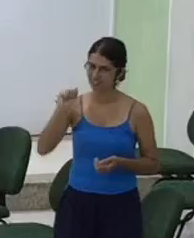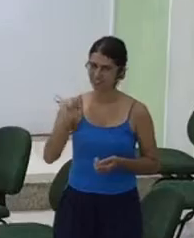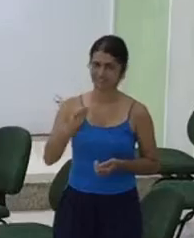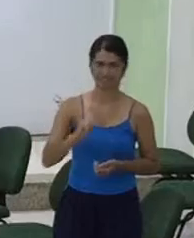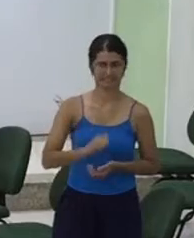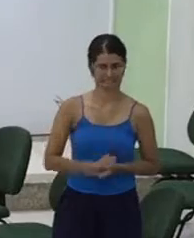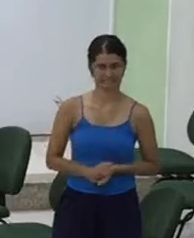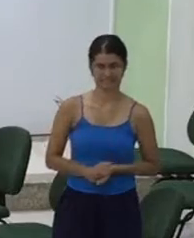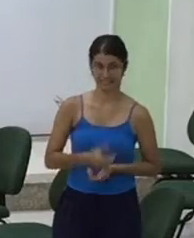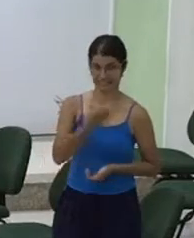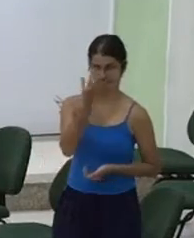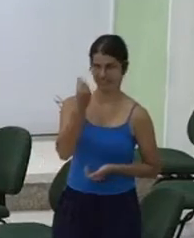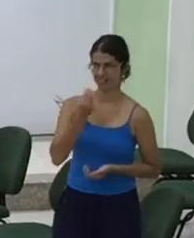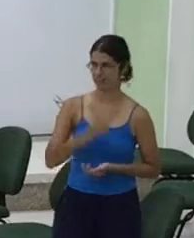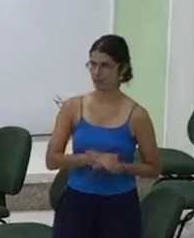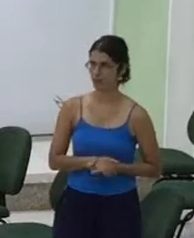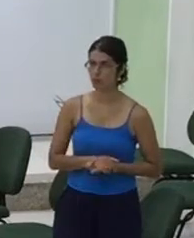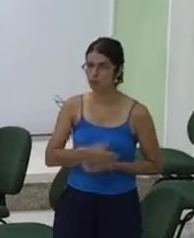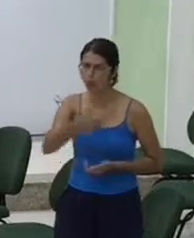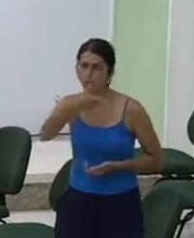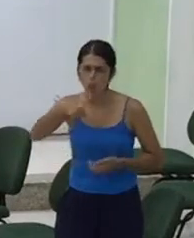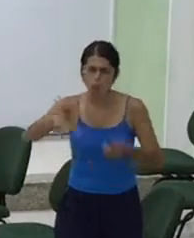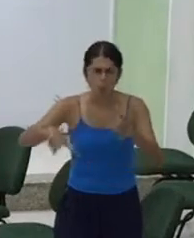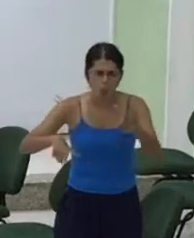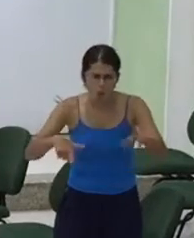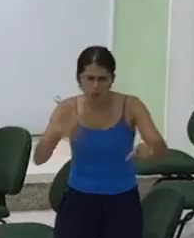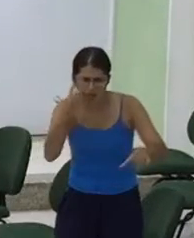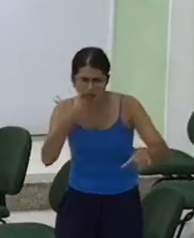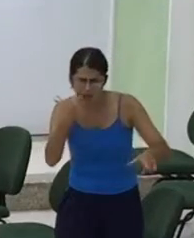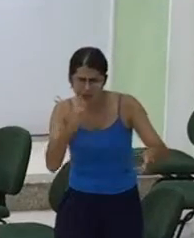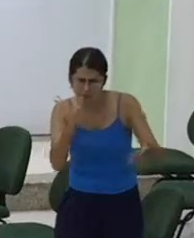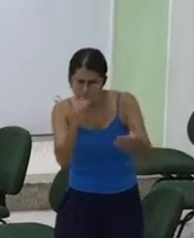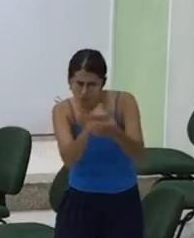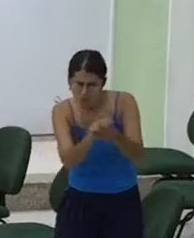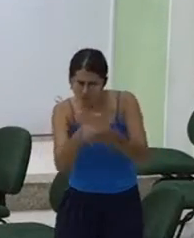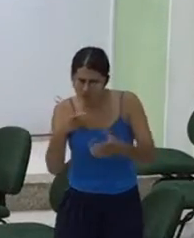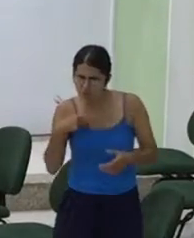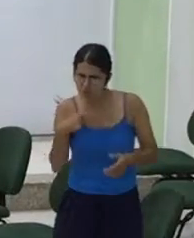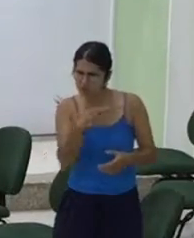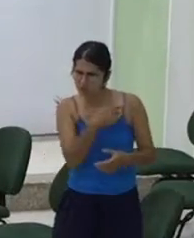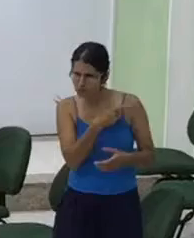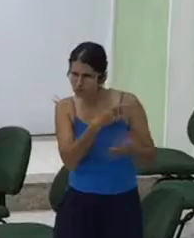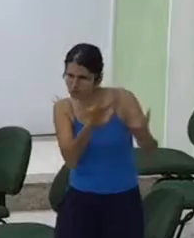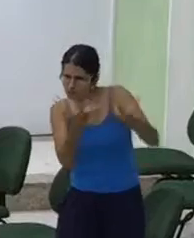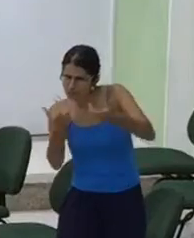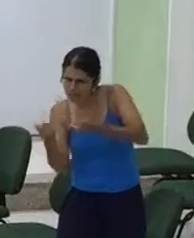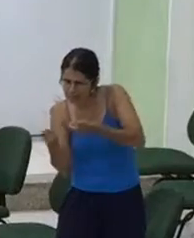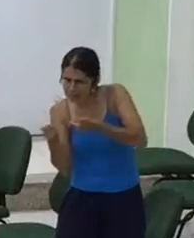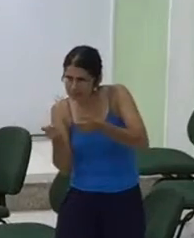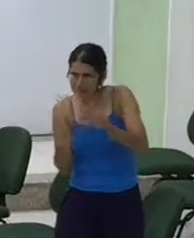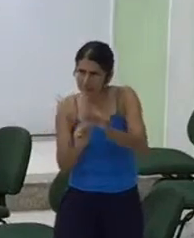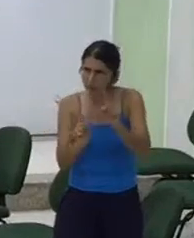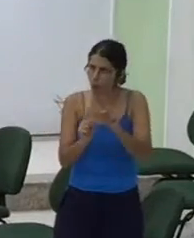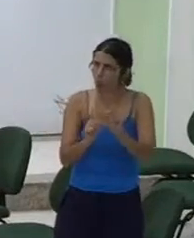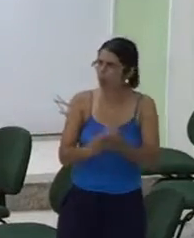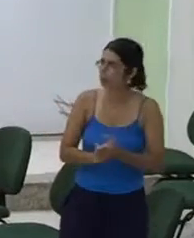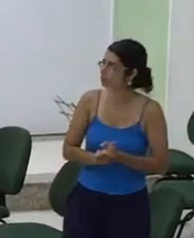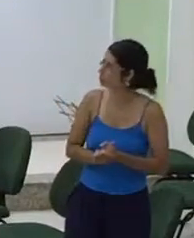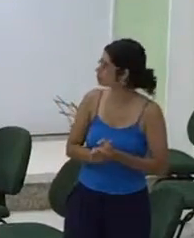Tem alguma esposa de pastor Que nos visita nessa noite? Não? Então estamos aqui Vocês